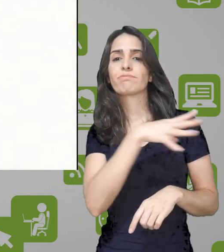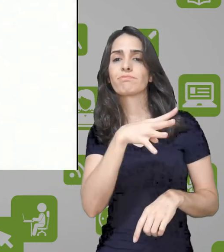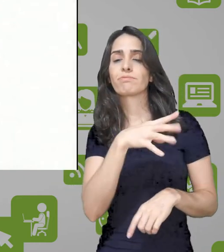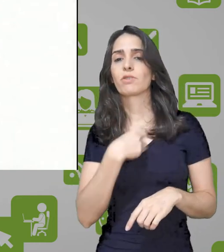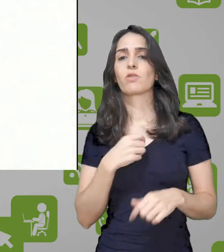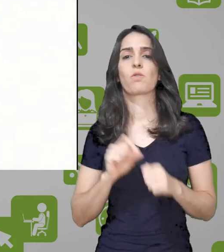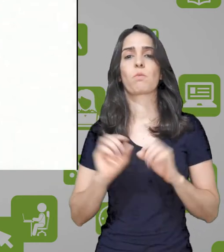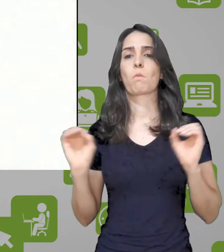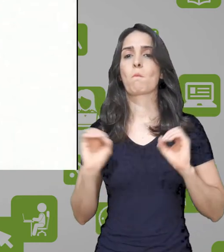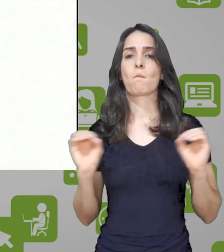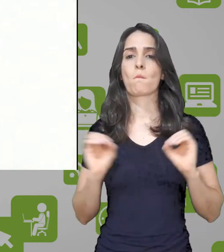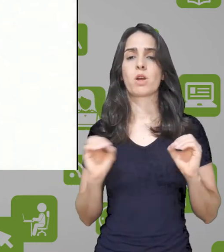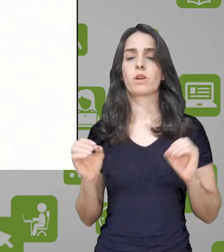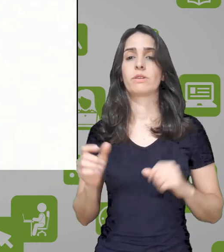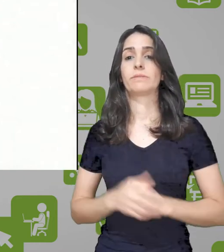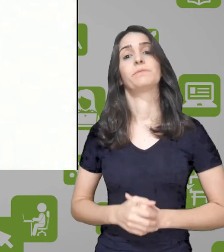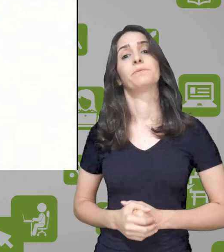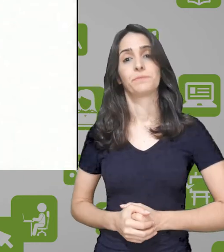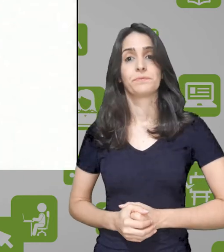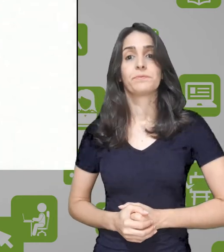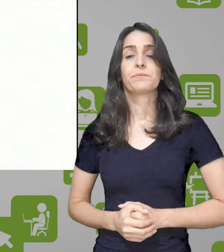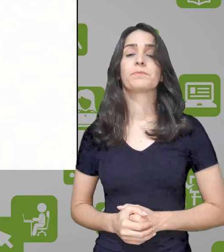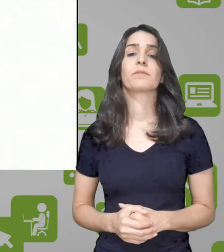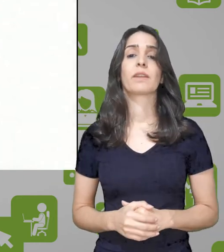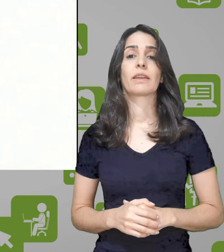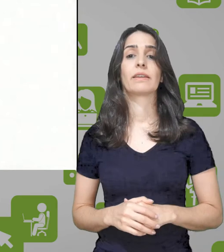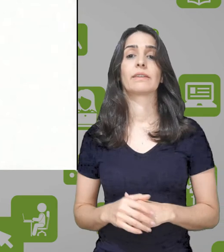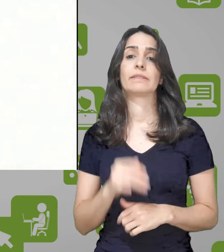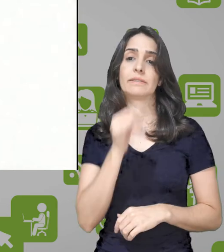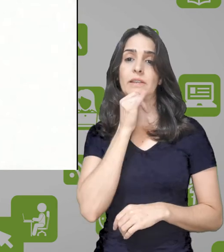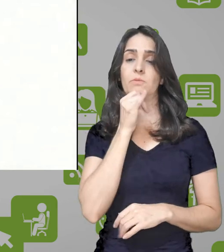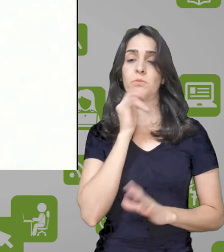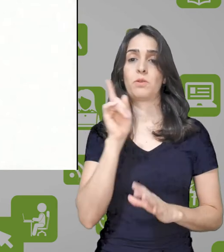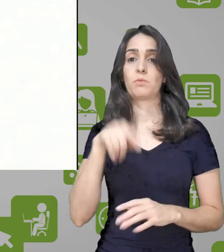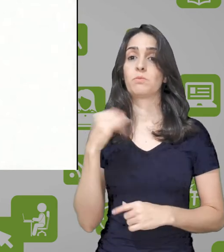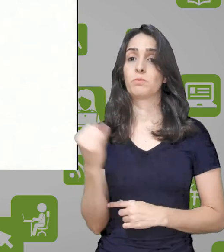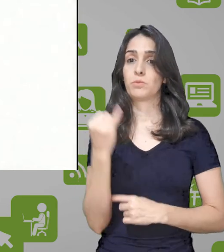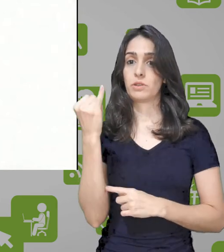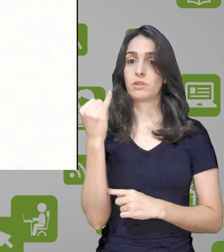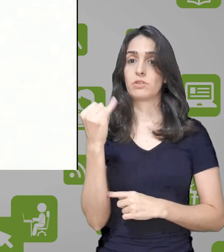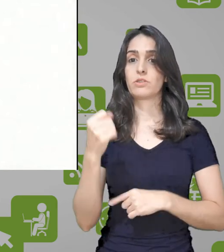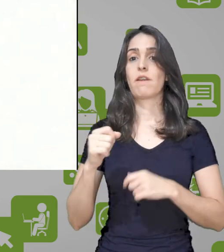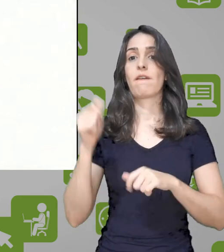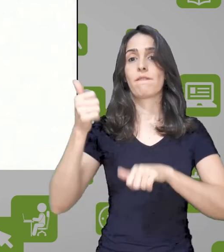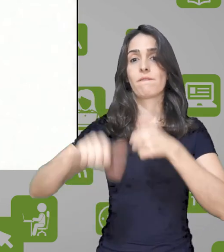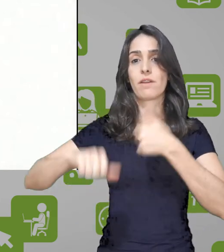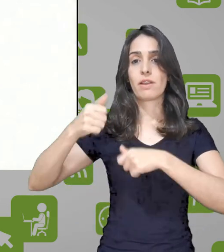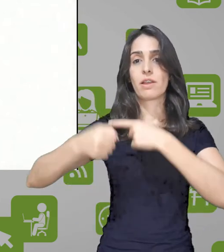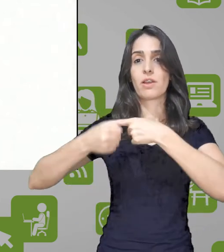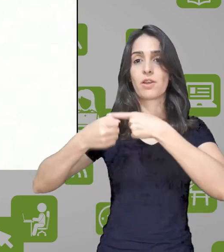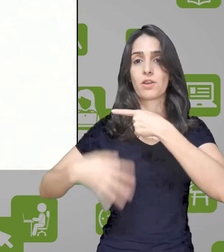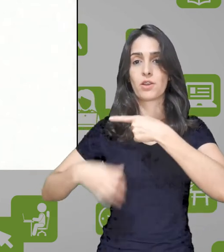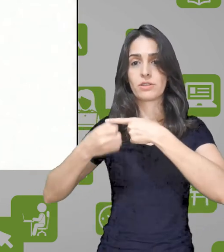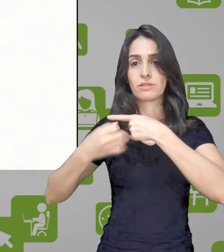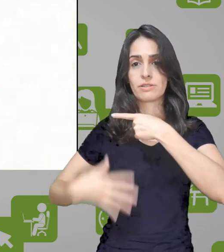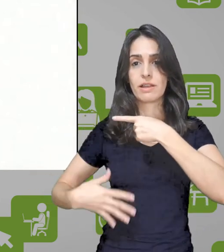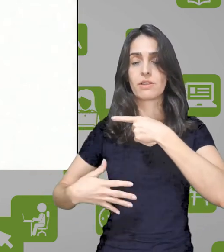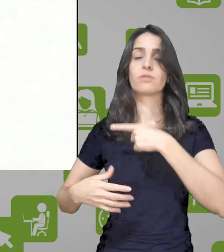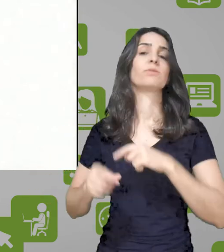notas. Eu não preciso fazer mais nada. Agora, uma observação importante na avaliação do glossário é que ela não